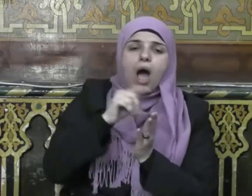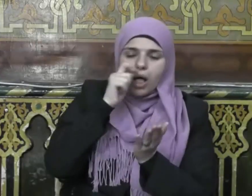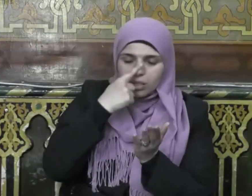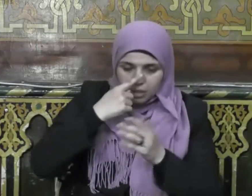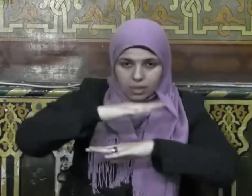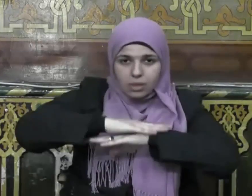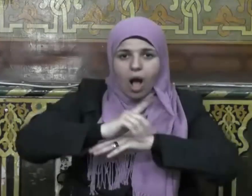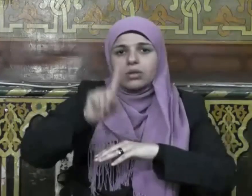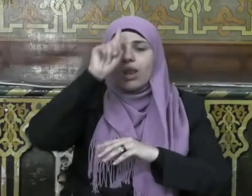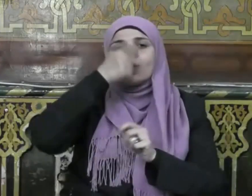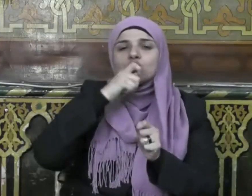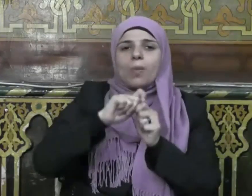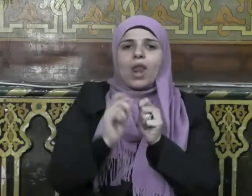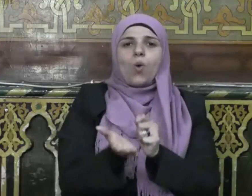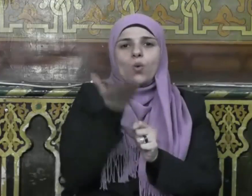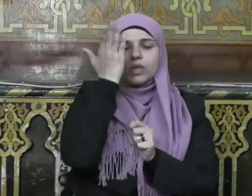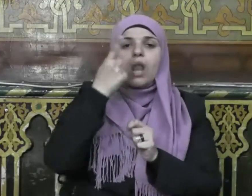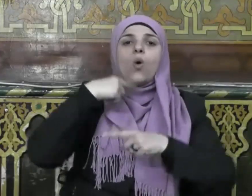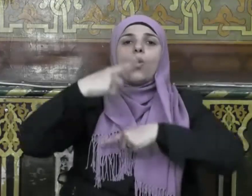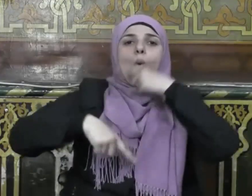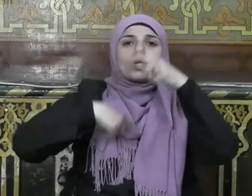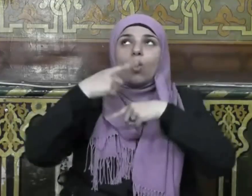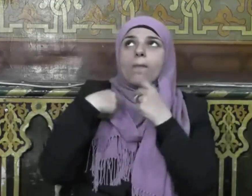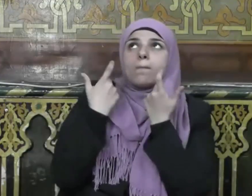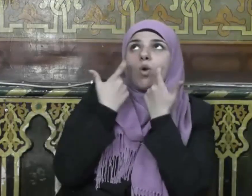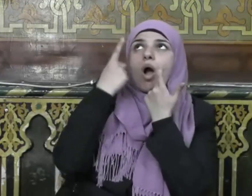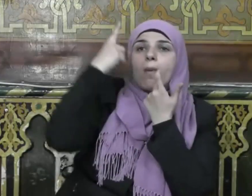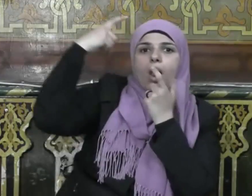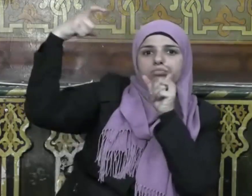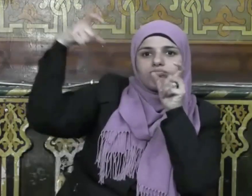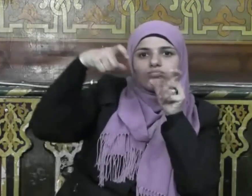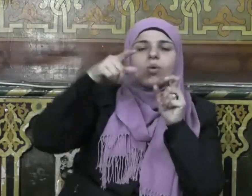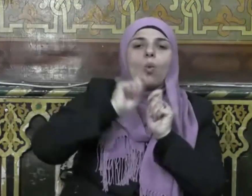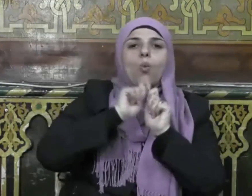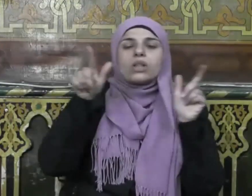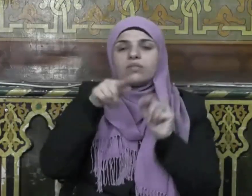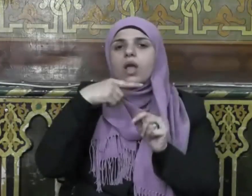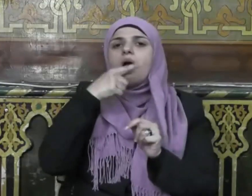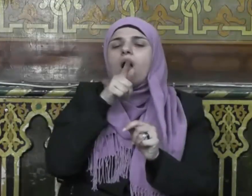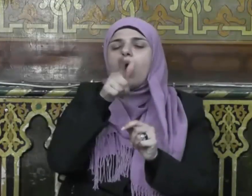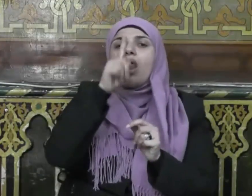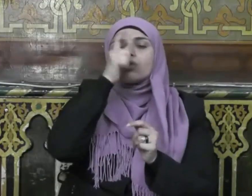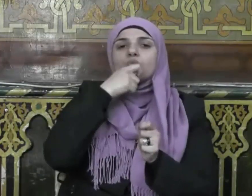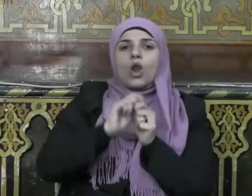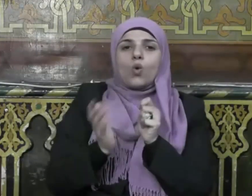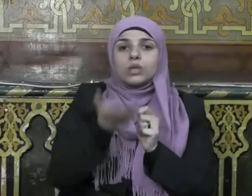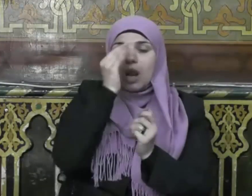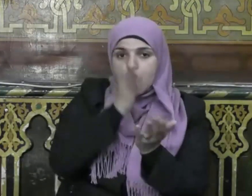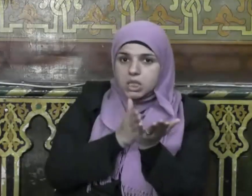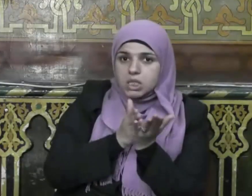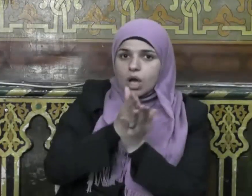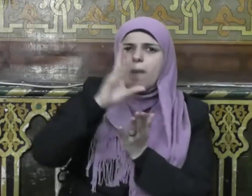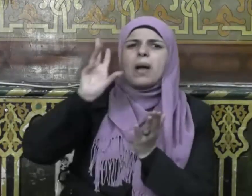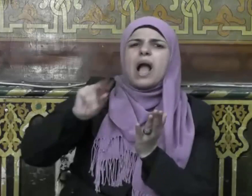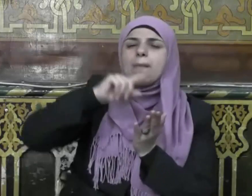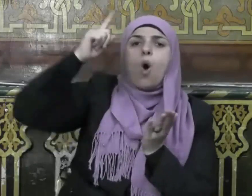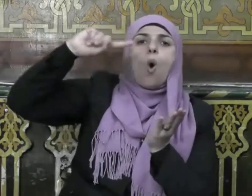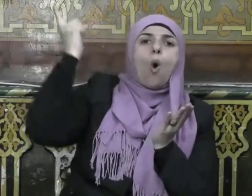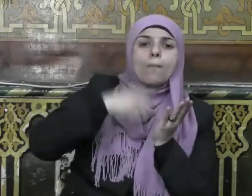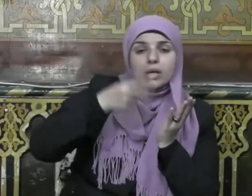الله عز وجل ودوام مراقبته يقول سبحانه فاستقم كما أمرت ومن تاب